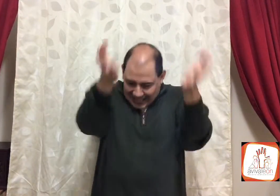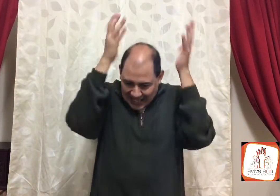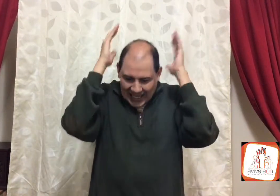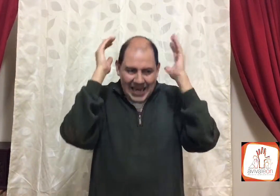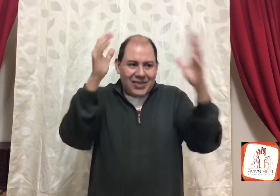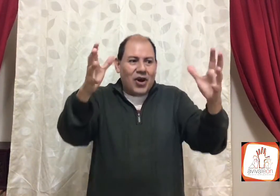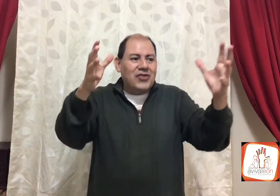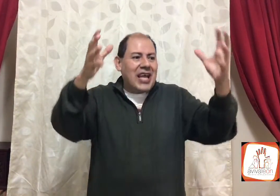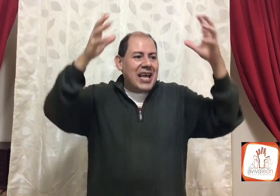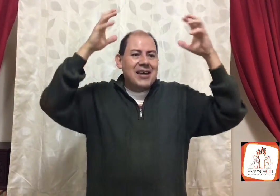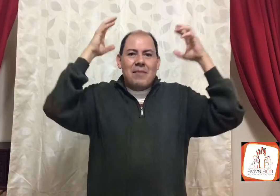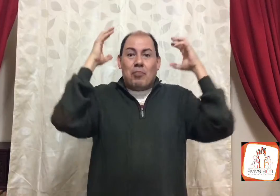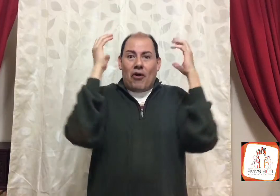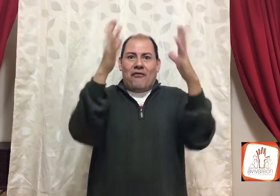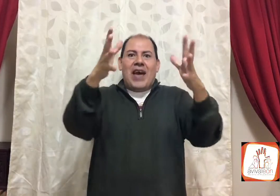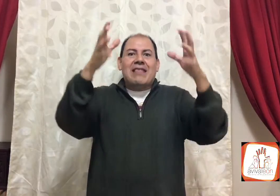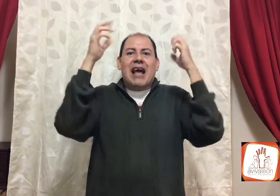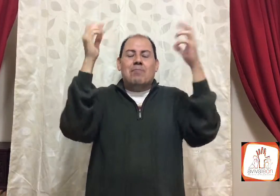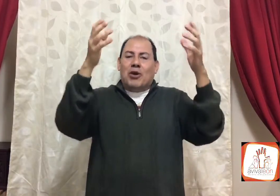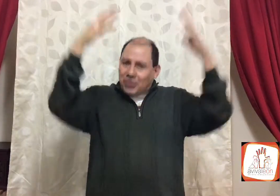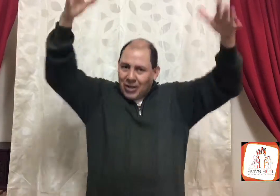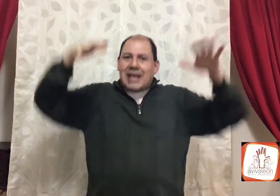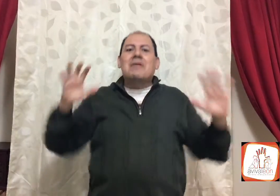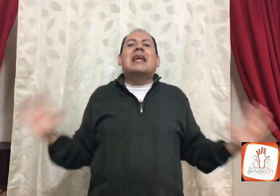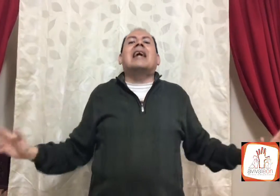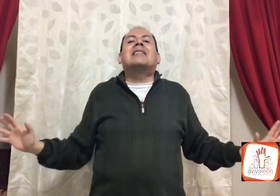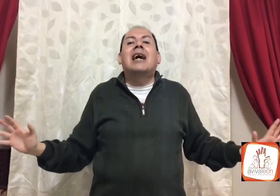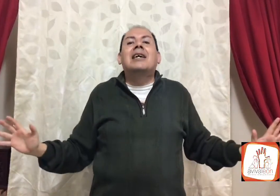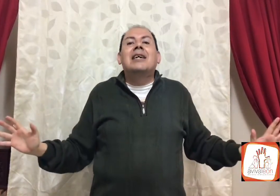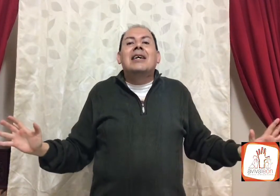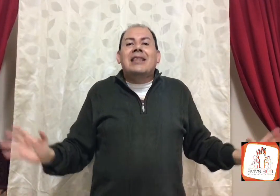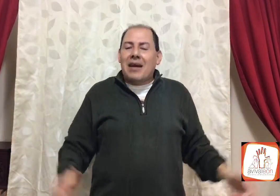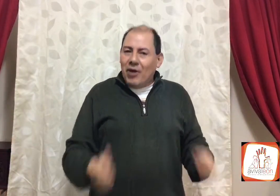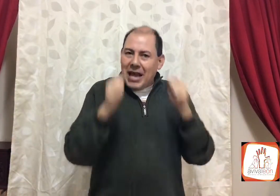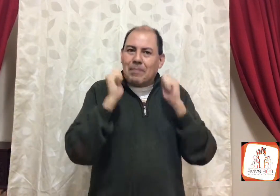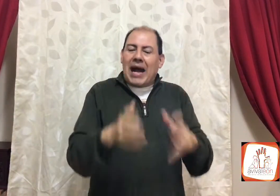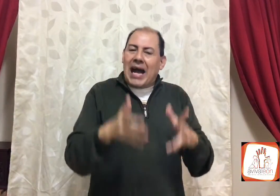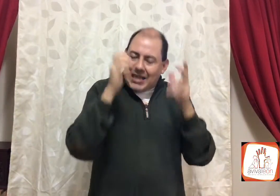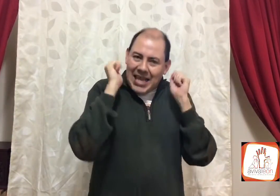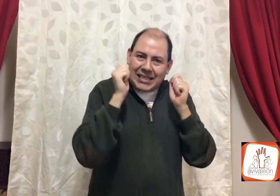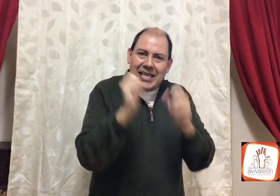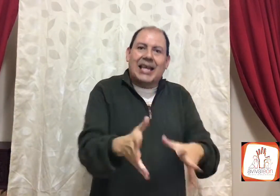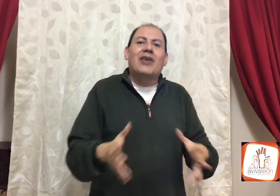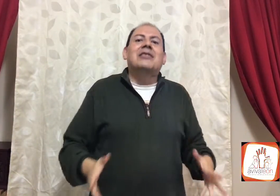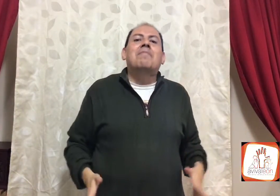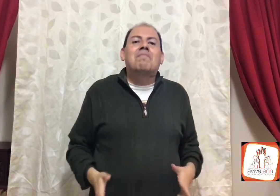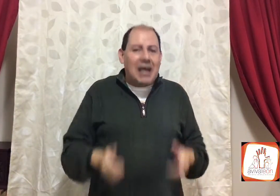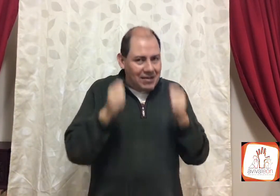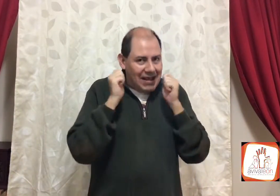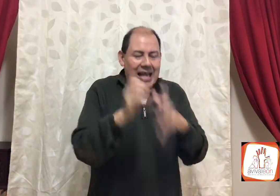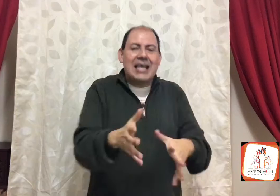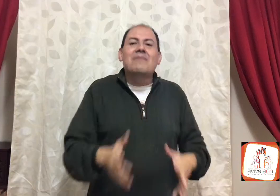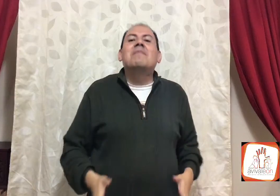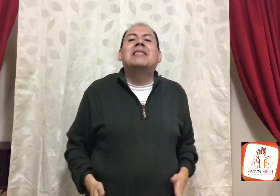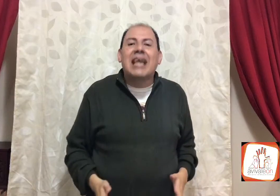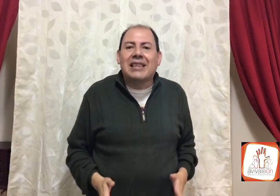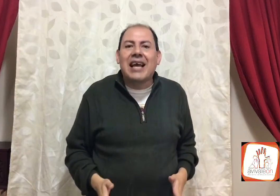sacerdote, profeta, apóstol de mi casa? Te voy a pagar 10 ciclos de aquí, billete,